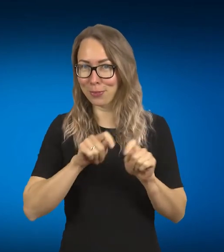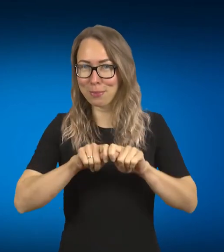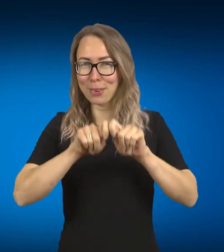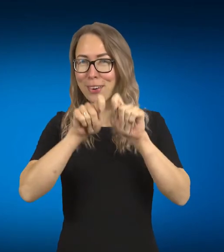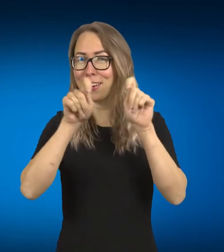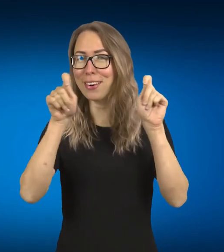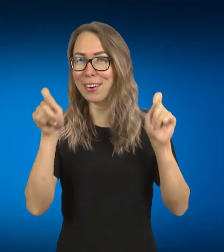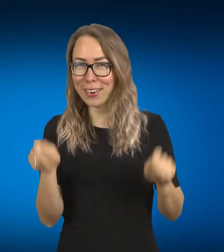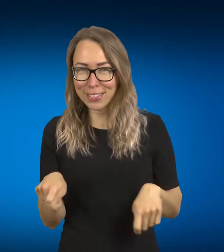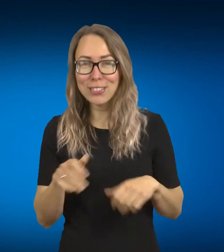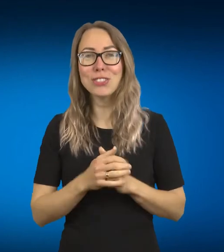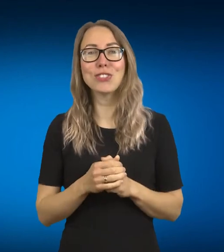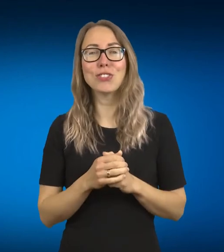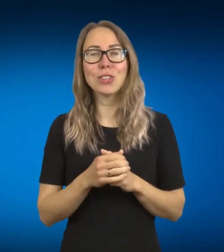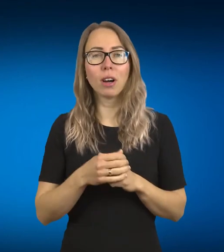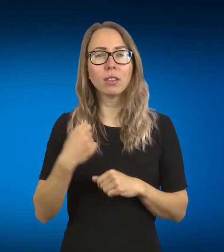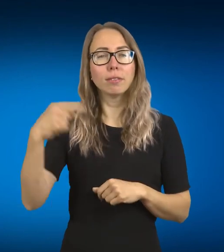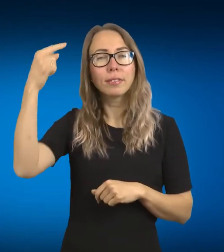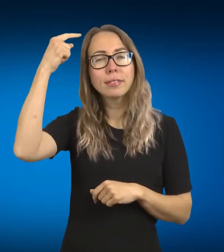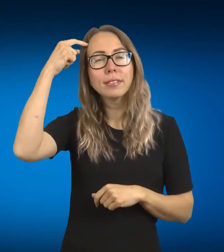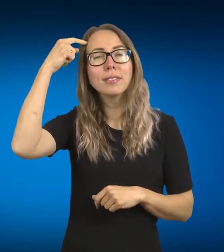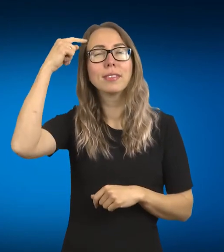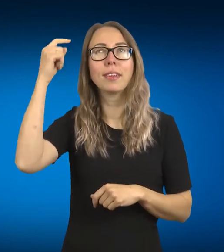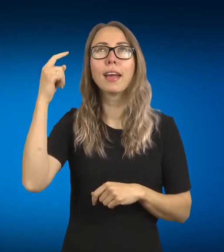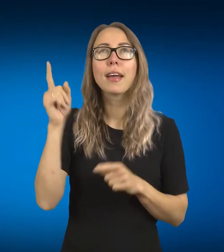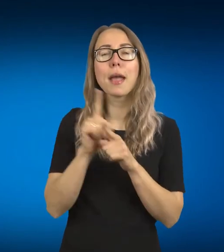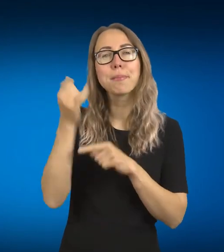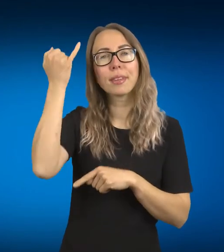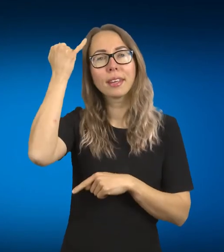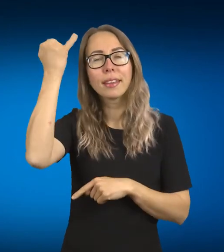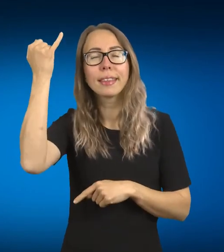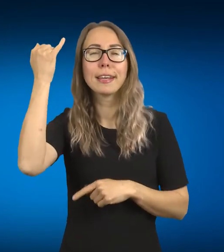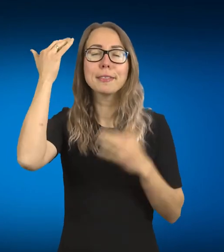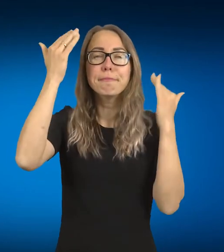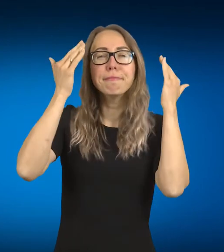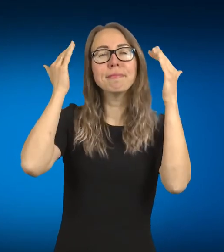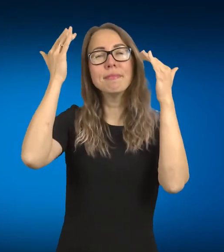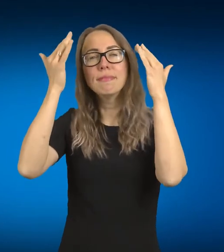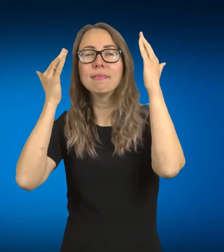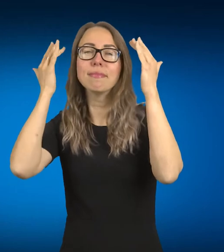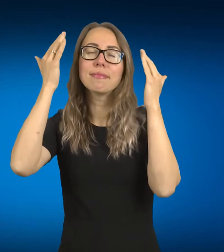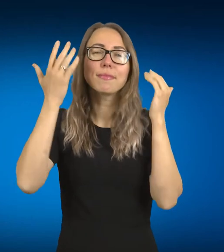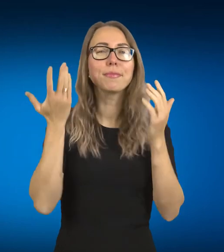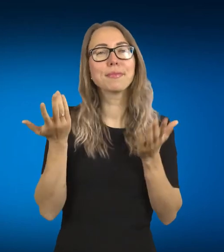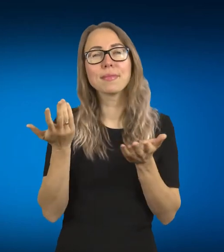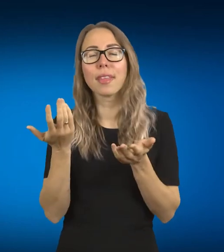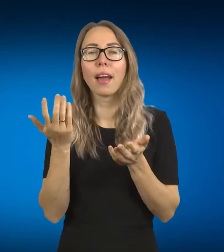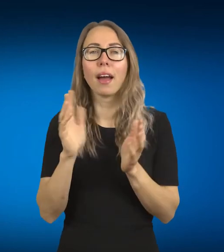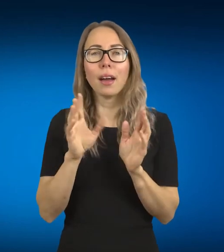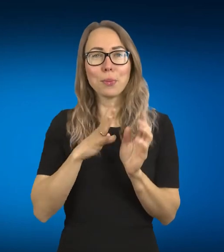kai mintise dar nešiausi tik tokia pradinė idėja, kuri, mano galvoje, skambėjo